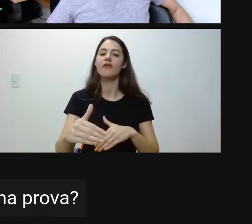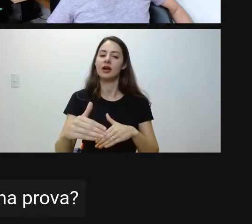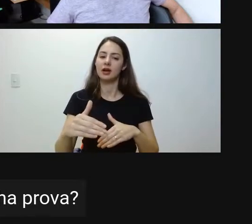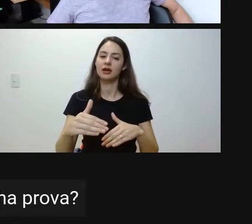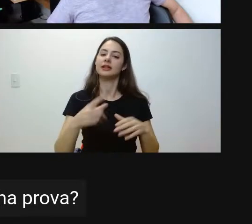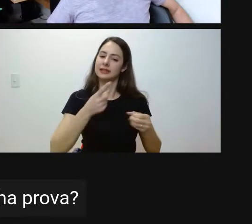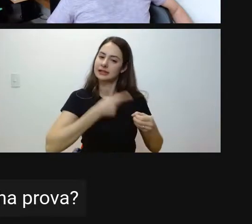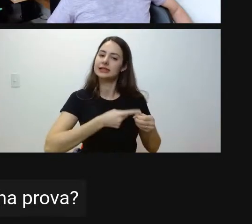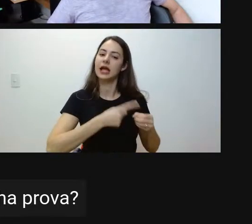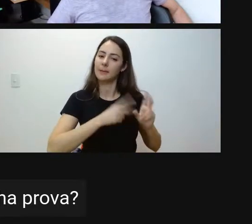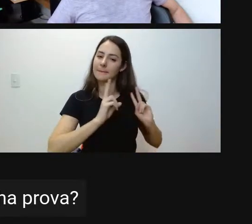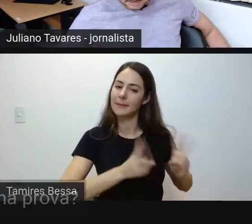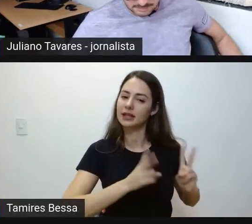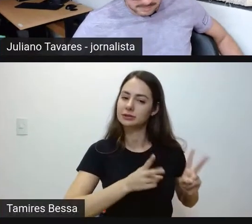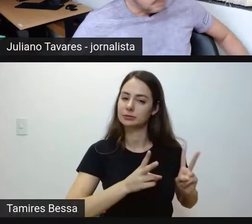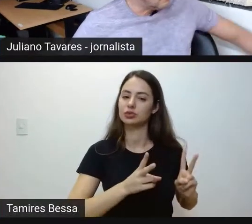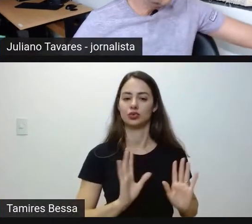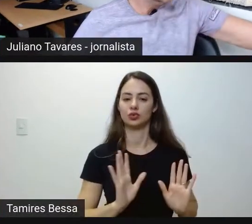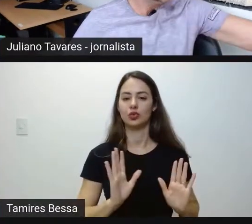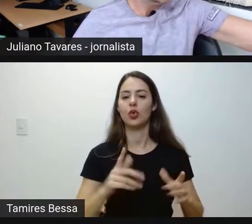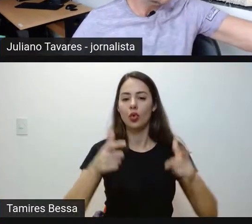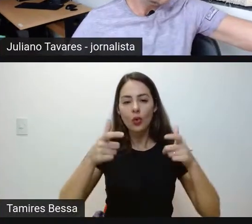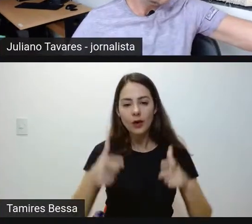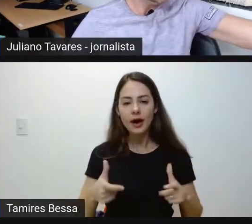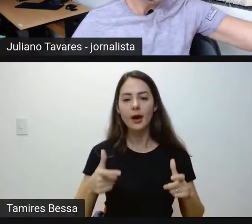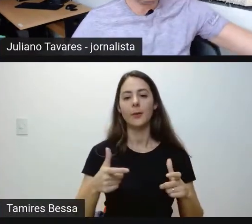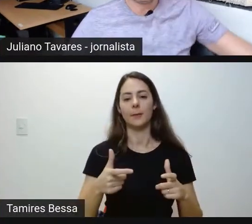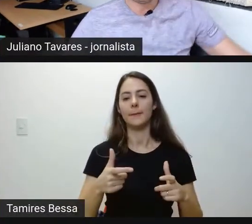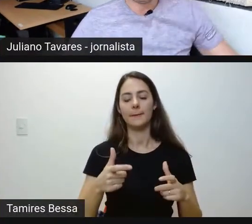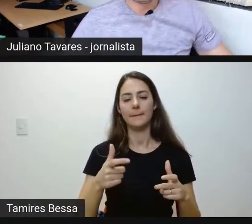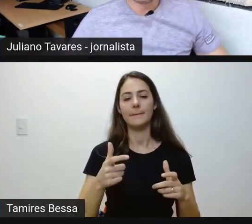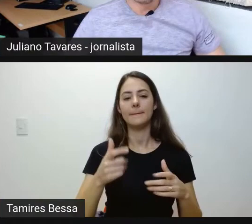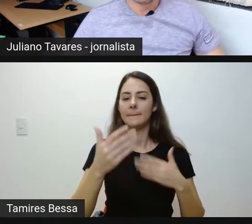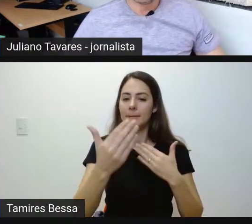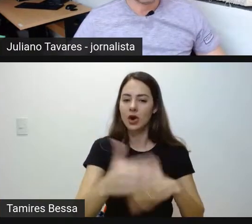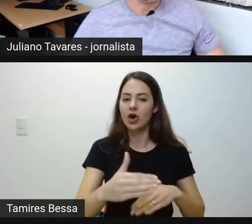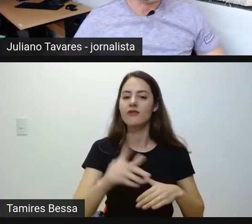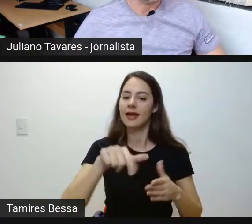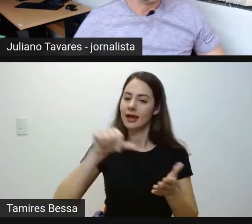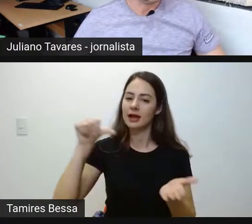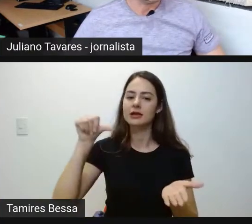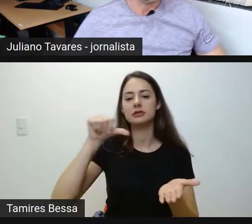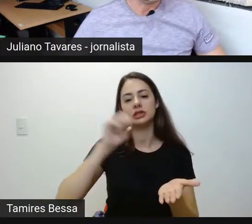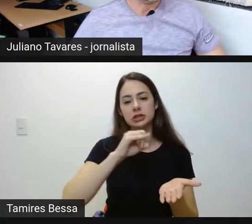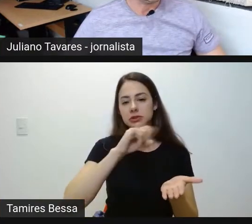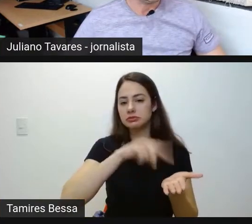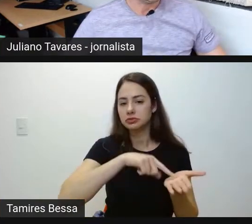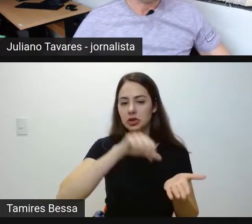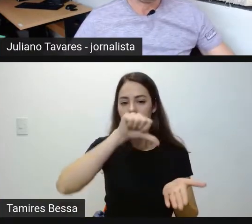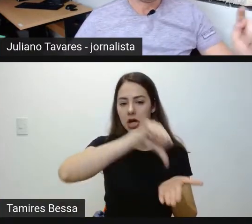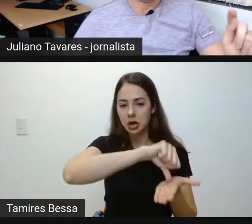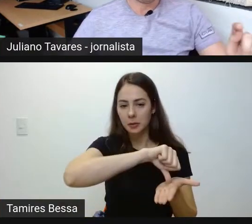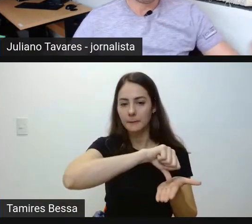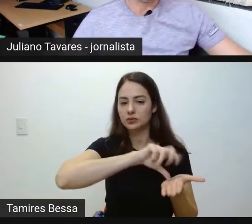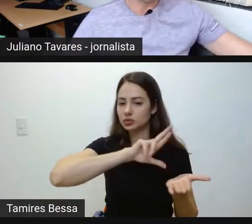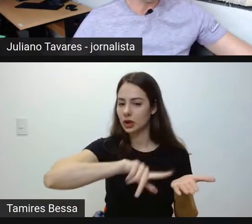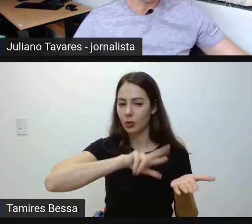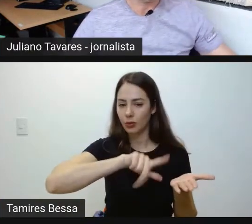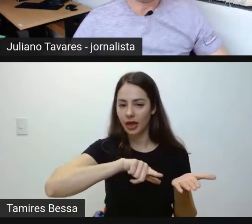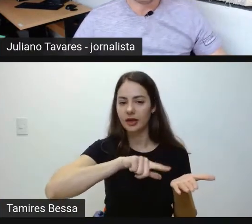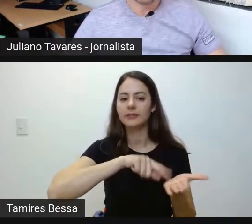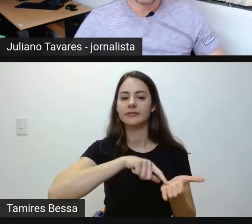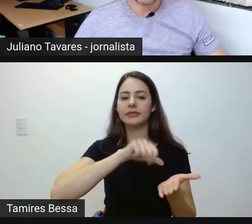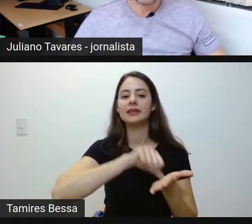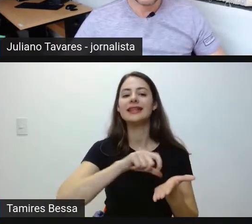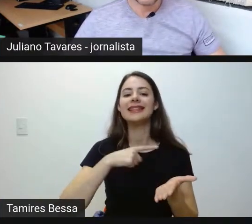própria cidade. O local de prova, se não for o campus de oferta do curso, ele vai ter essa informação no